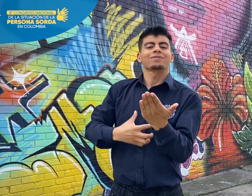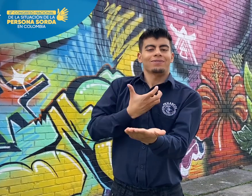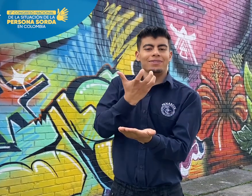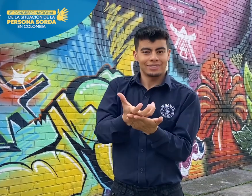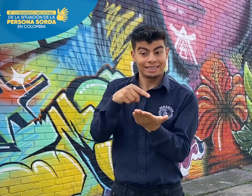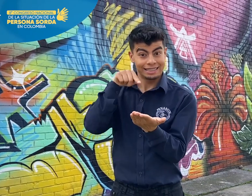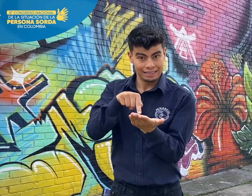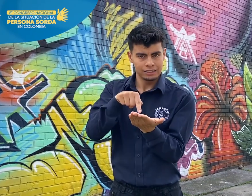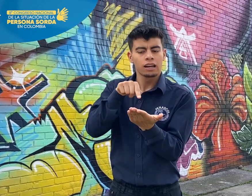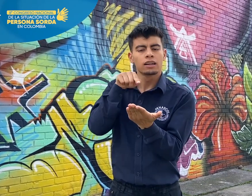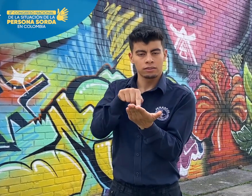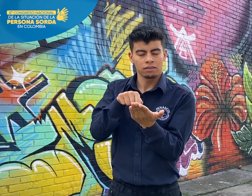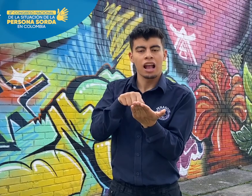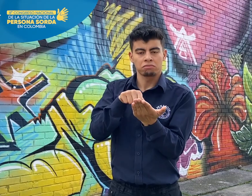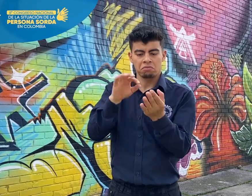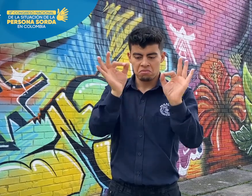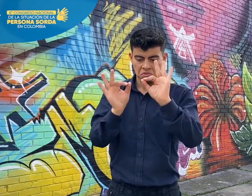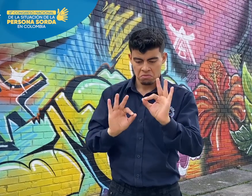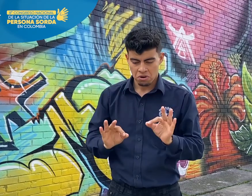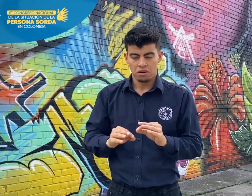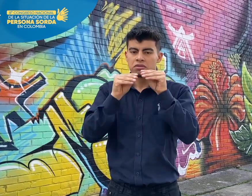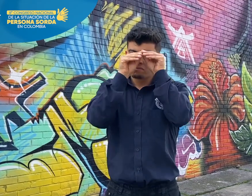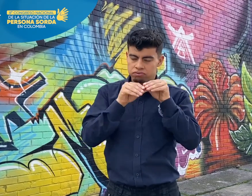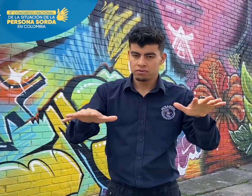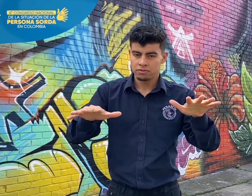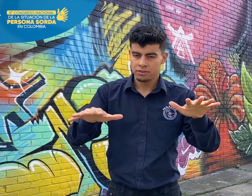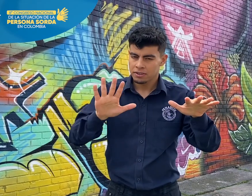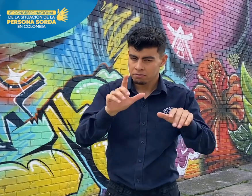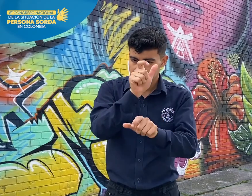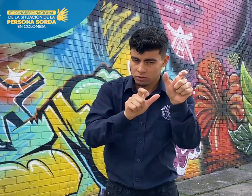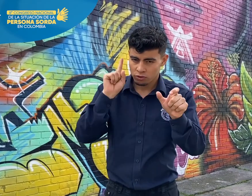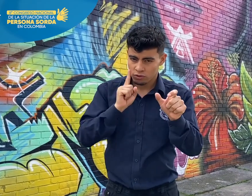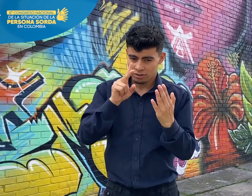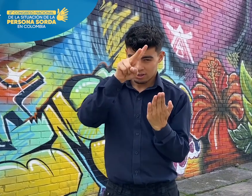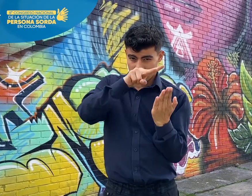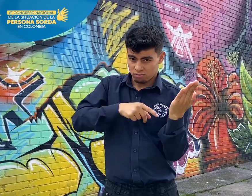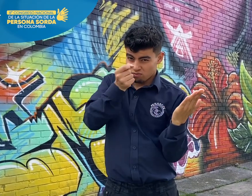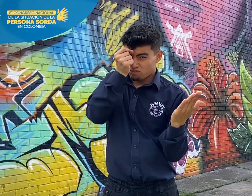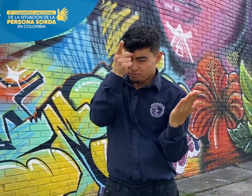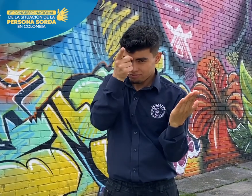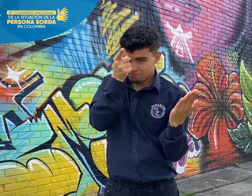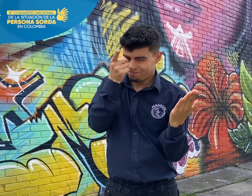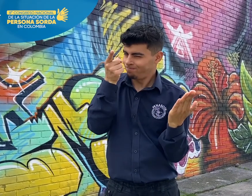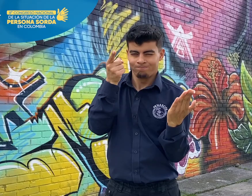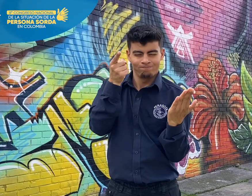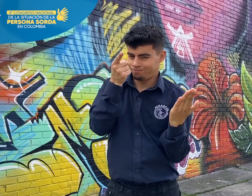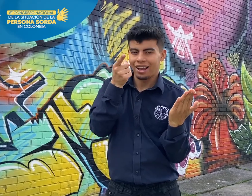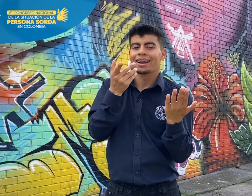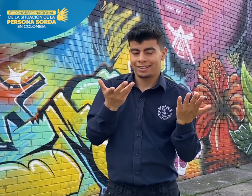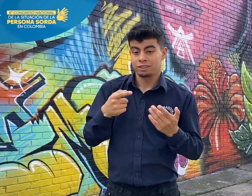sobre las temáticas planteadas. Toda esta información fue recogida en un documento que es el manifiesto. Entendiendo las